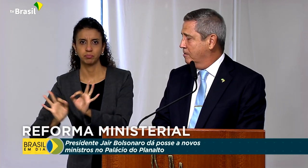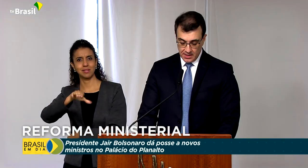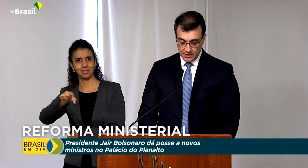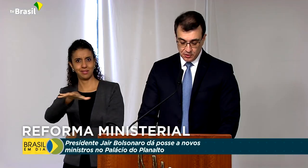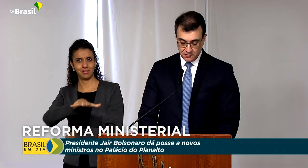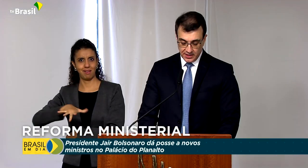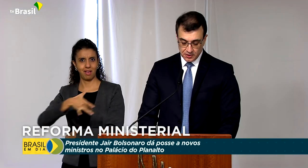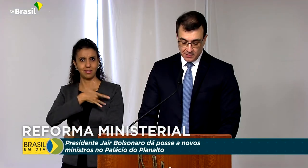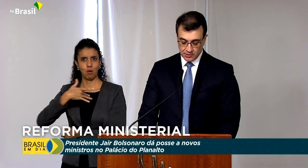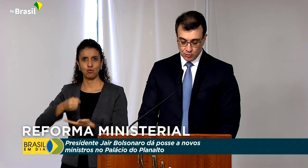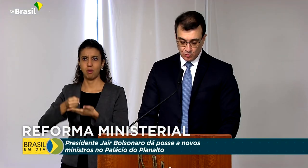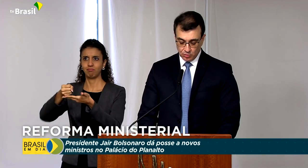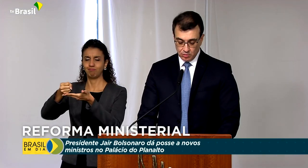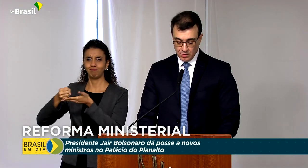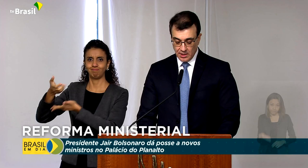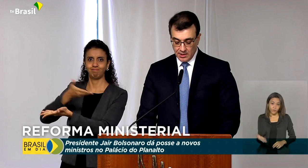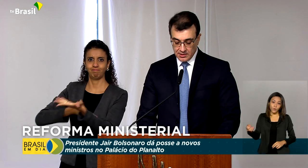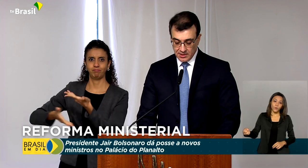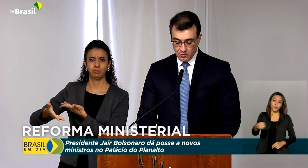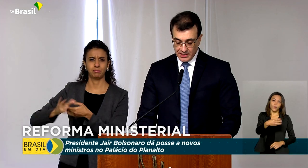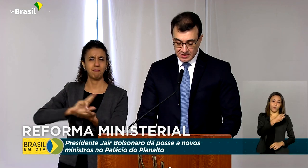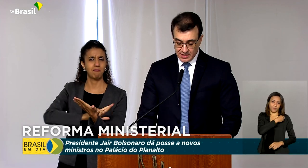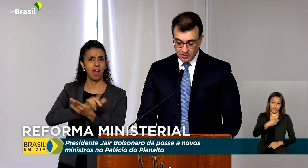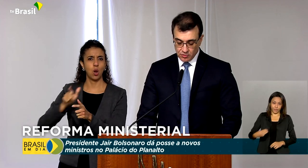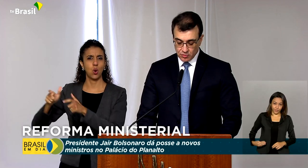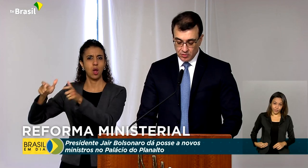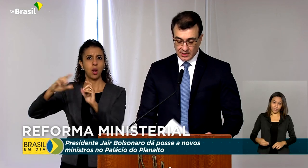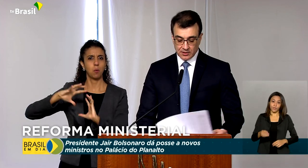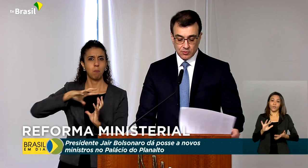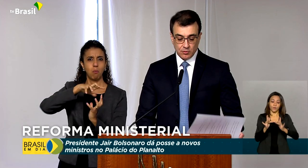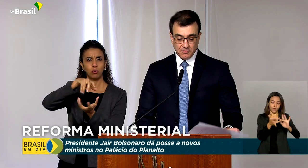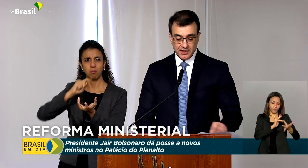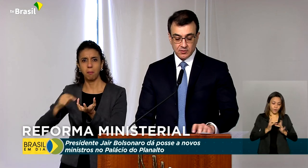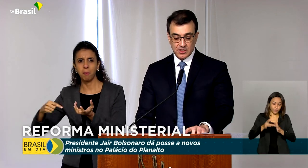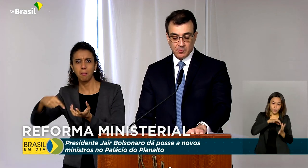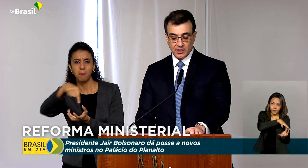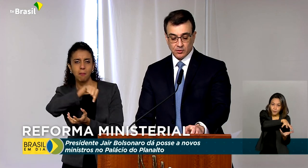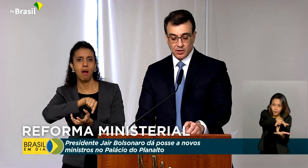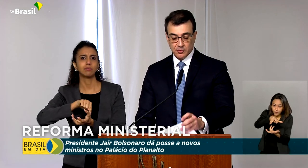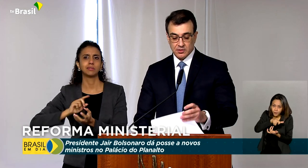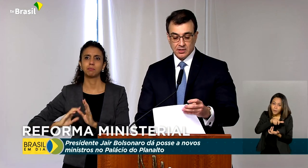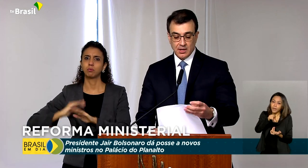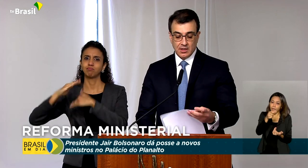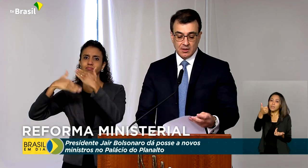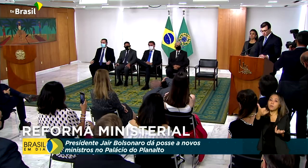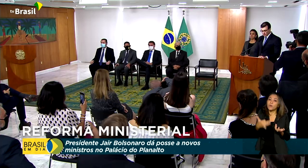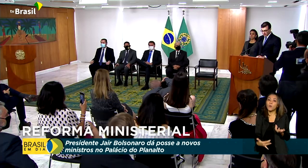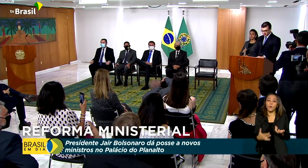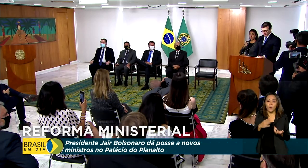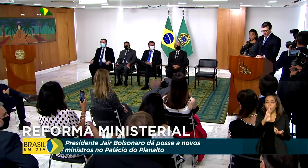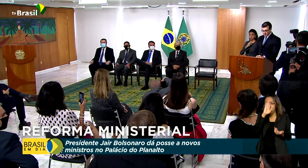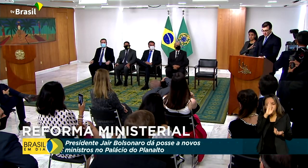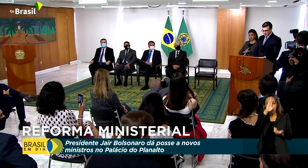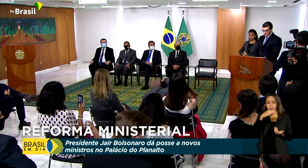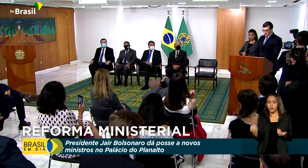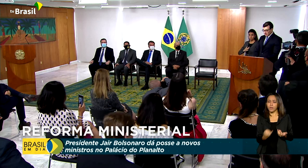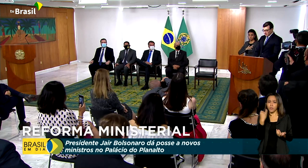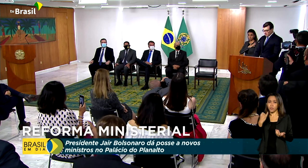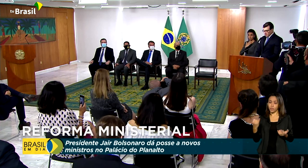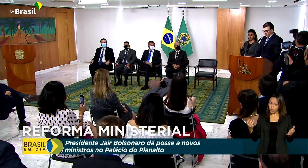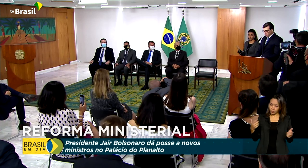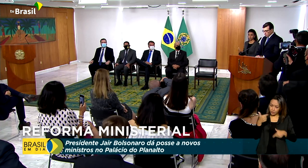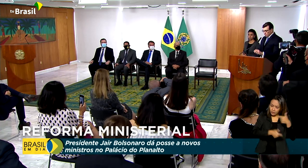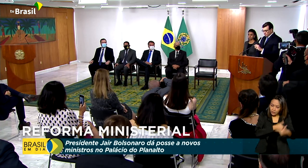forças. O novo ministro das Relações Exteriores, Carlos Alberto França, elencou como prioridade da pasta o engajamento do país,